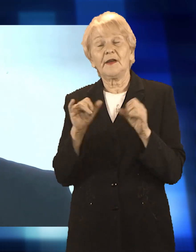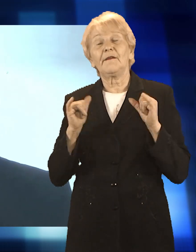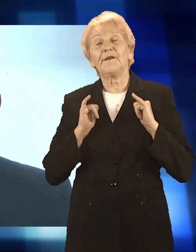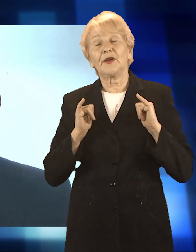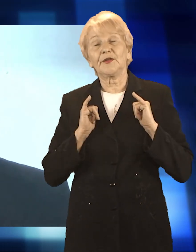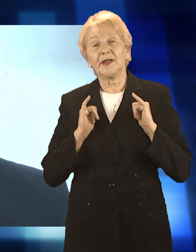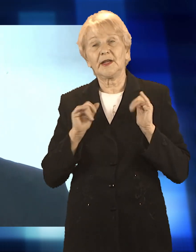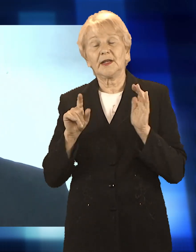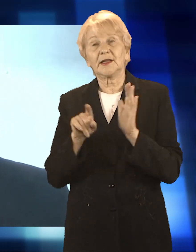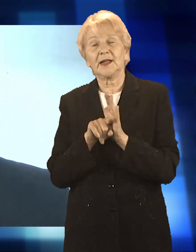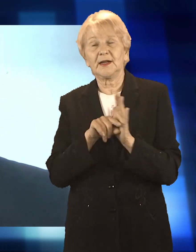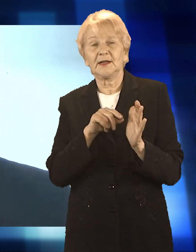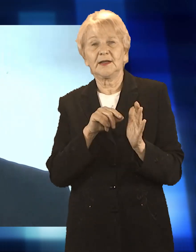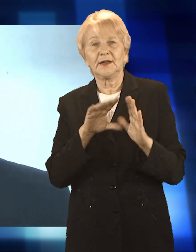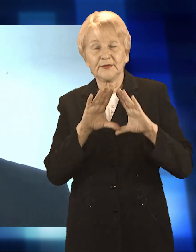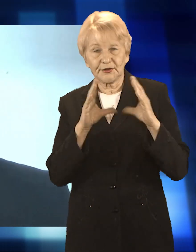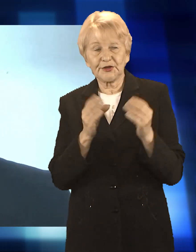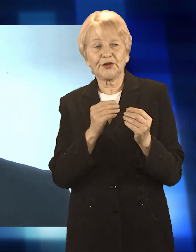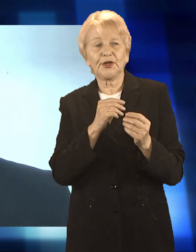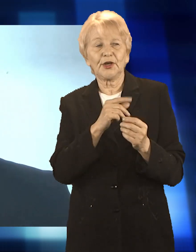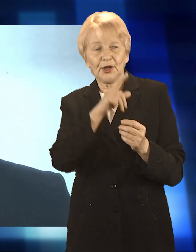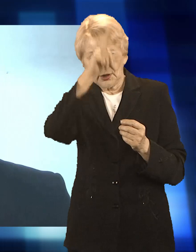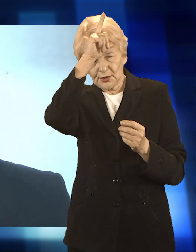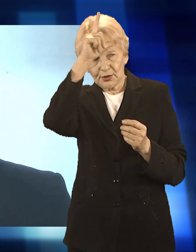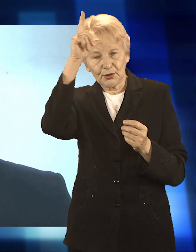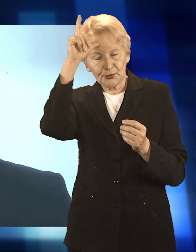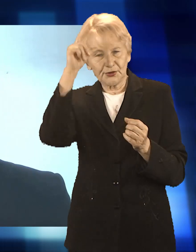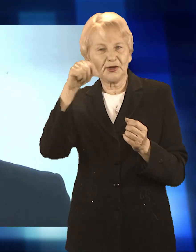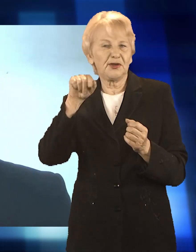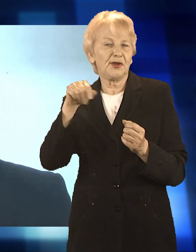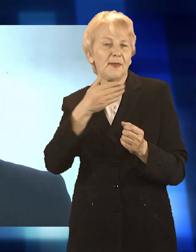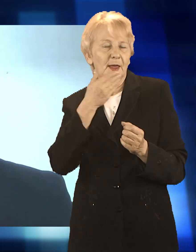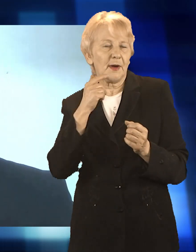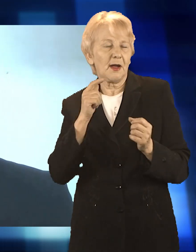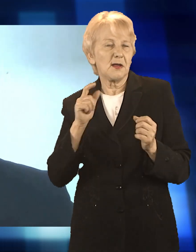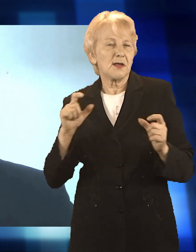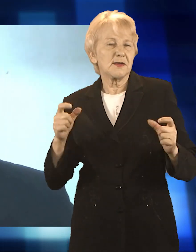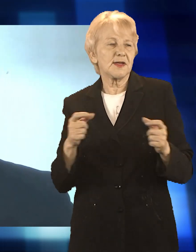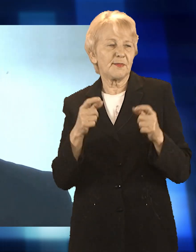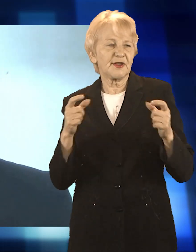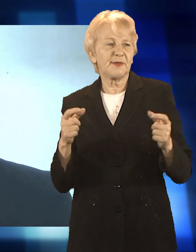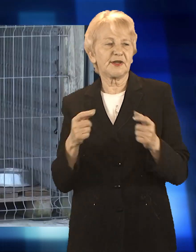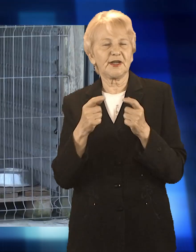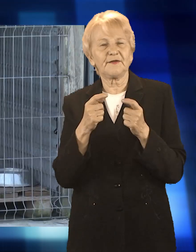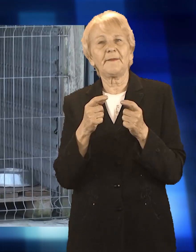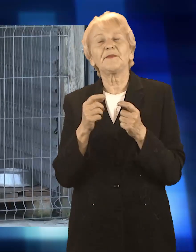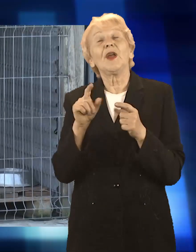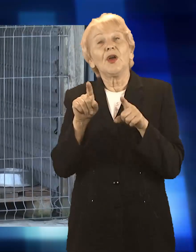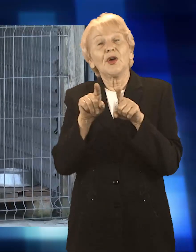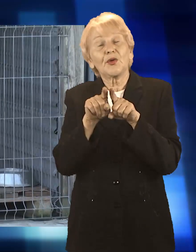załatwić, a więc tutaj nie ma żadnego niebezpieczeństwa, że ktoś się zarazi albo, że coś było źle odkażone.